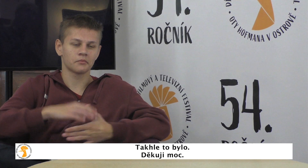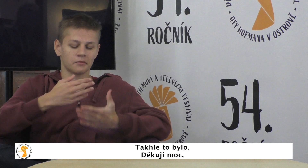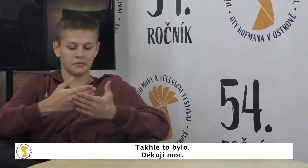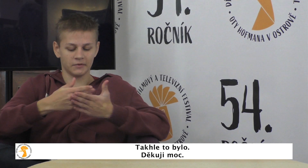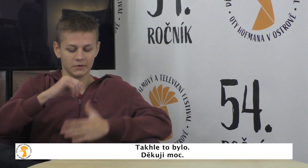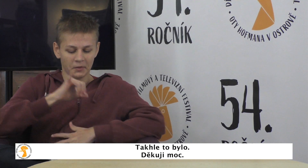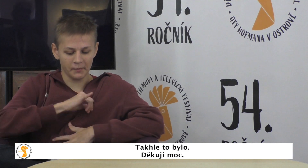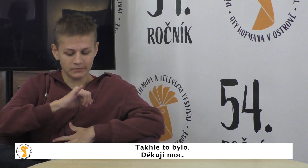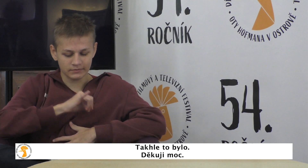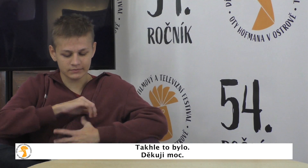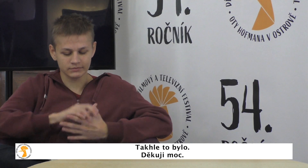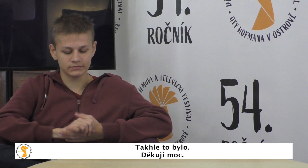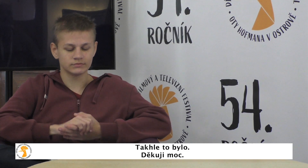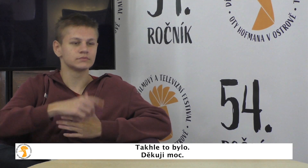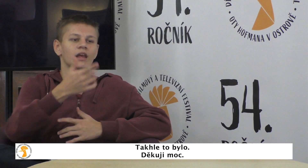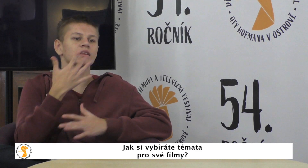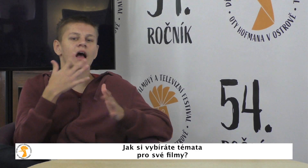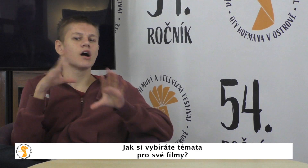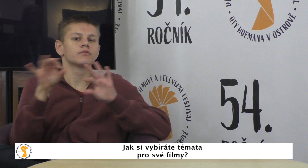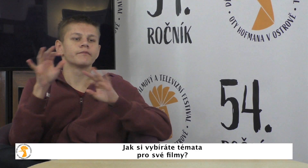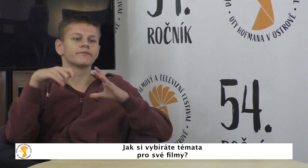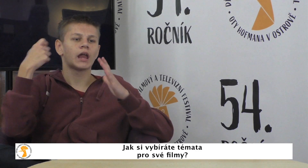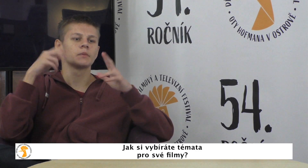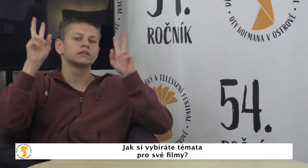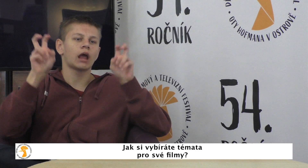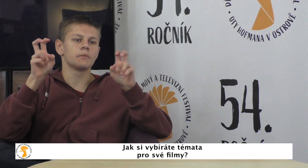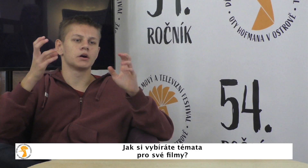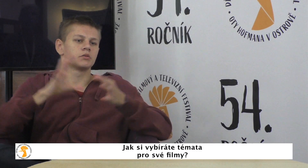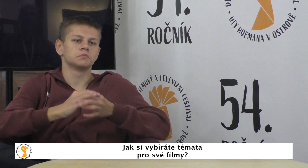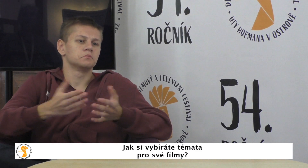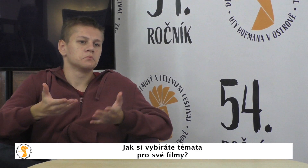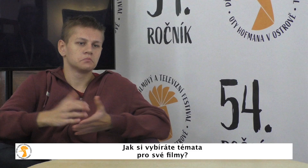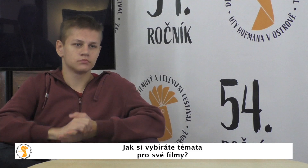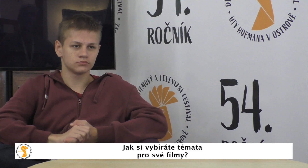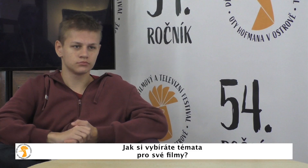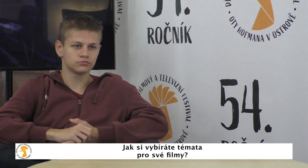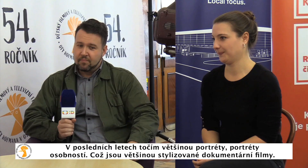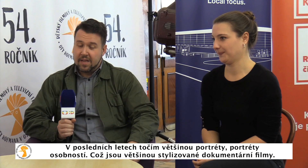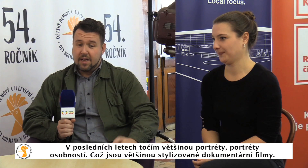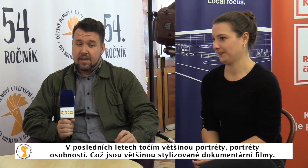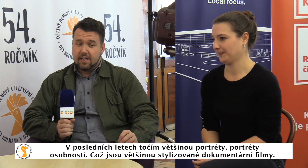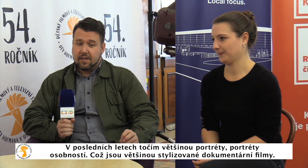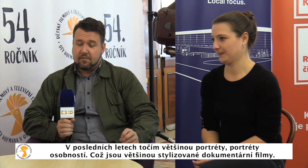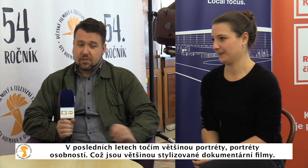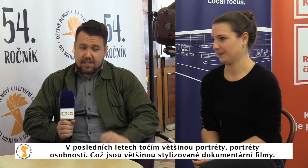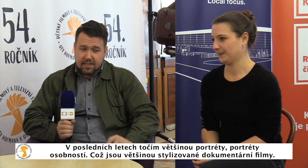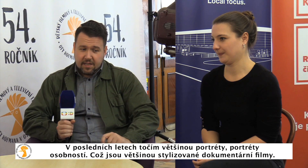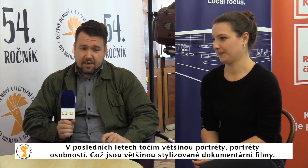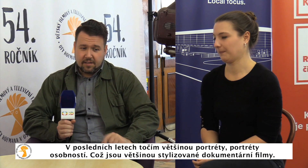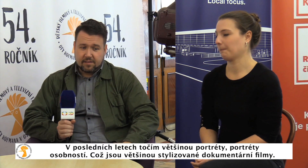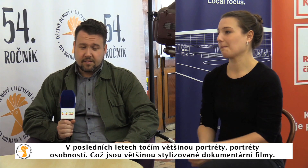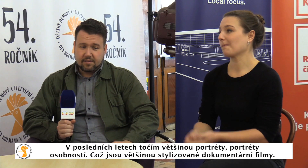Takhle to bylo. Děkuji moc. Jak si vybíráte témata pro své filmy? V